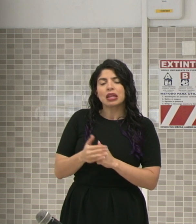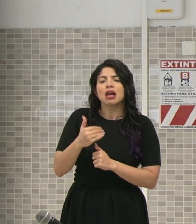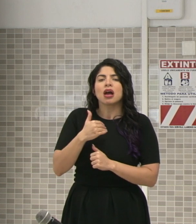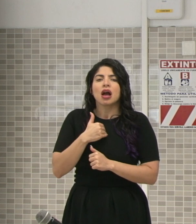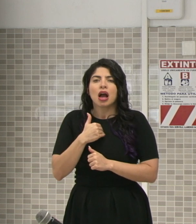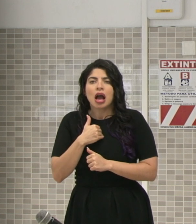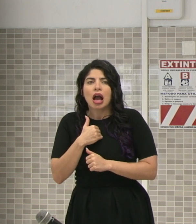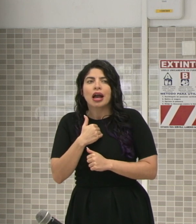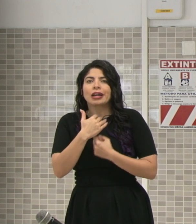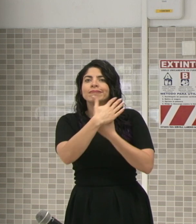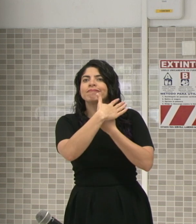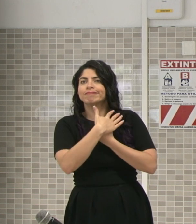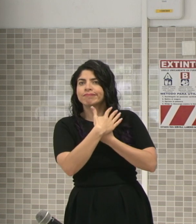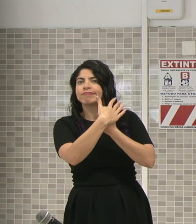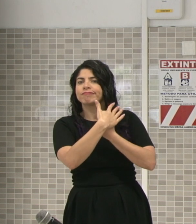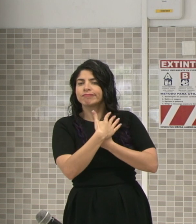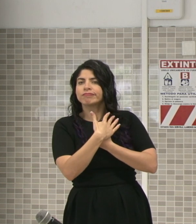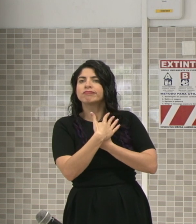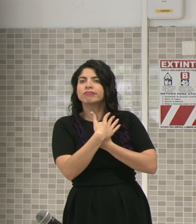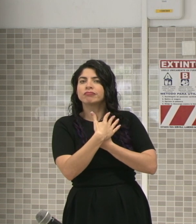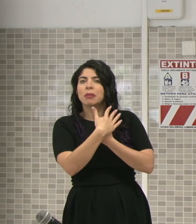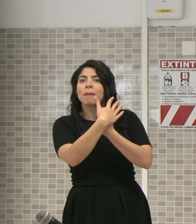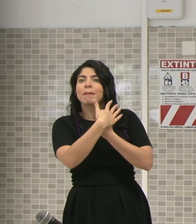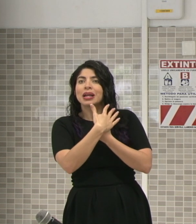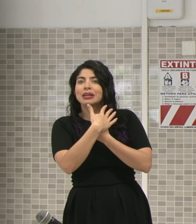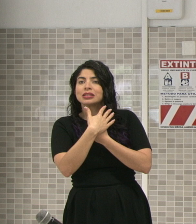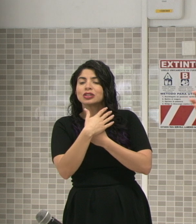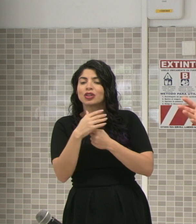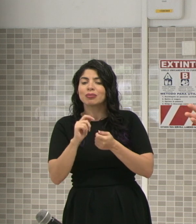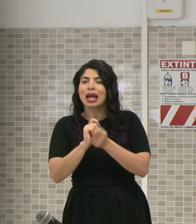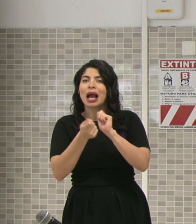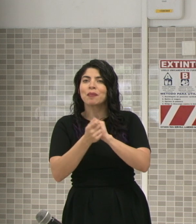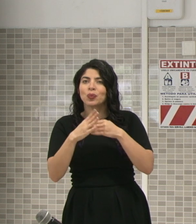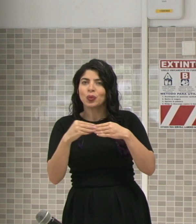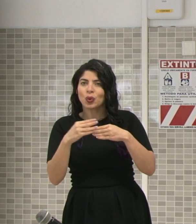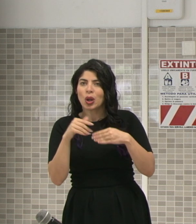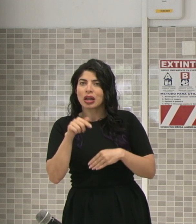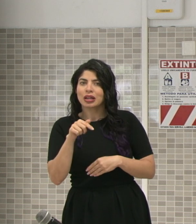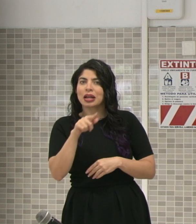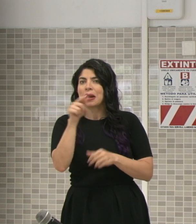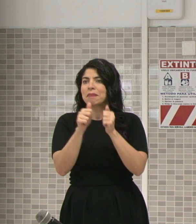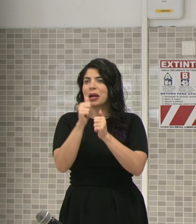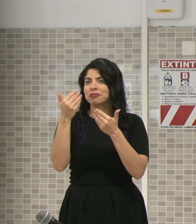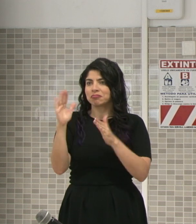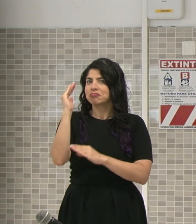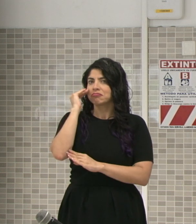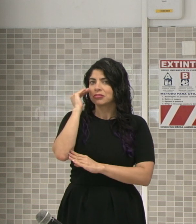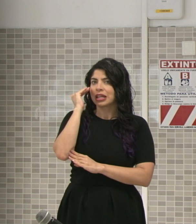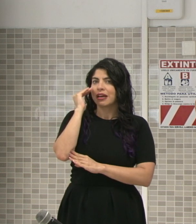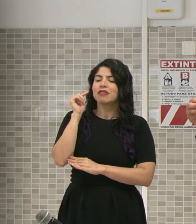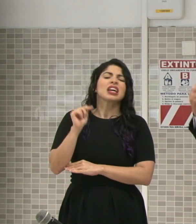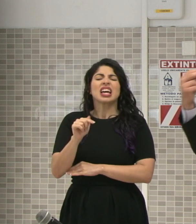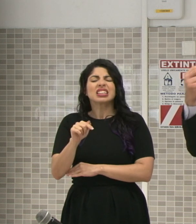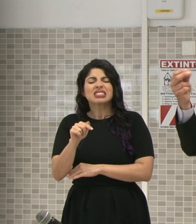Hay presión sobre nuestro tipo de cambio, como la mayoría de ustedes debe haber conocido, que tiene